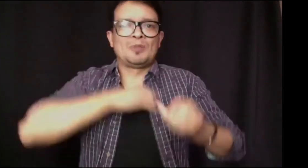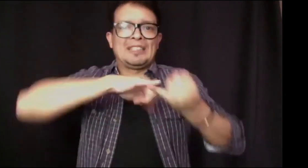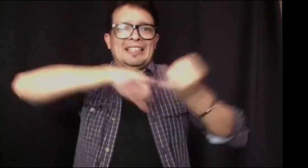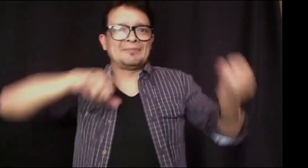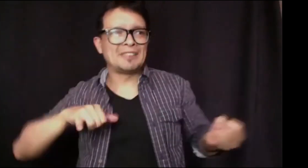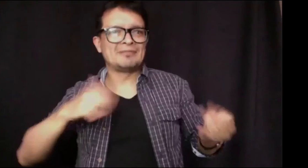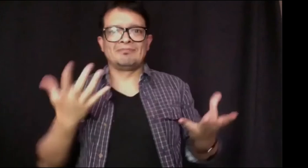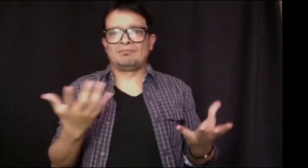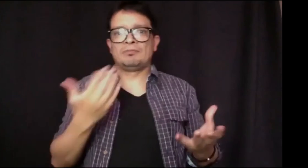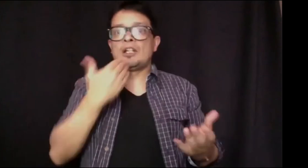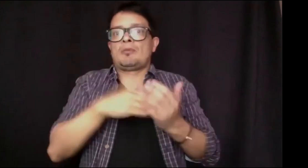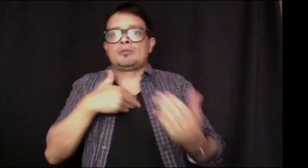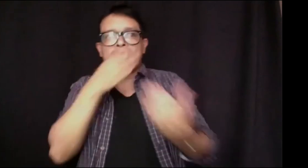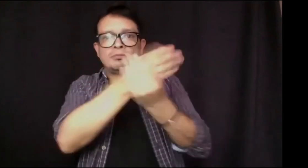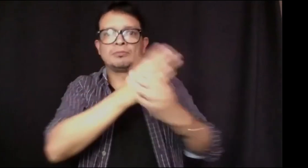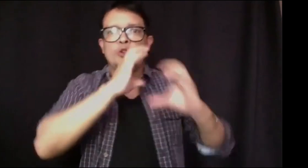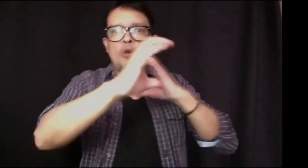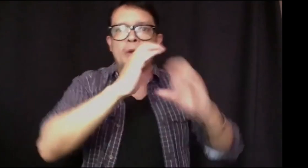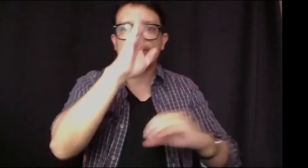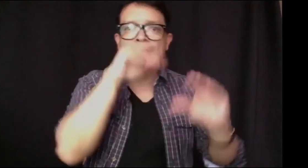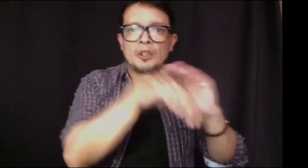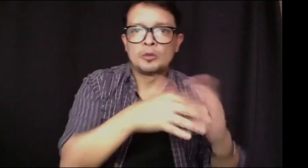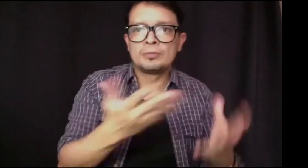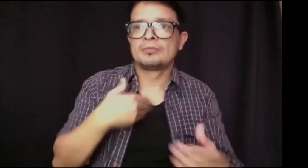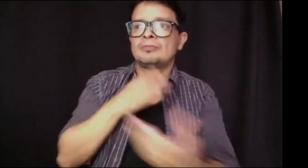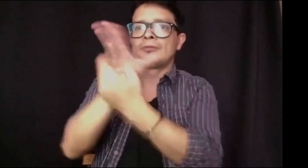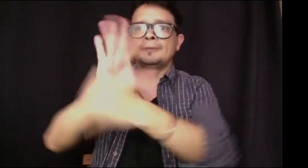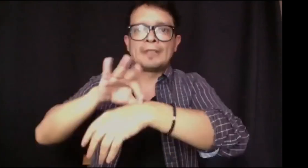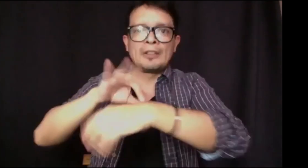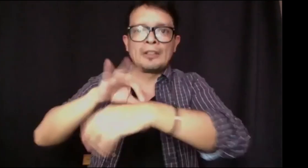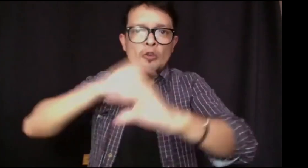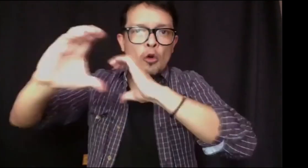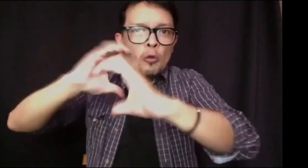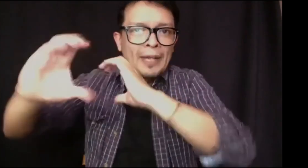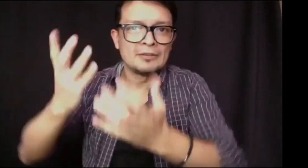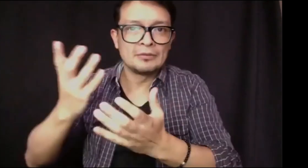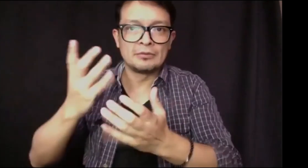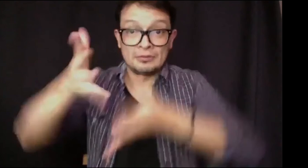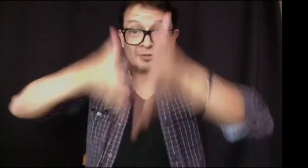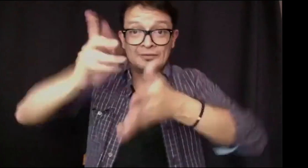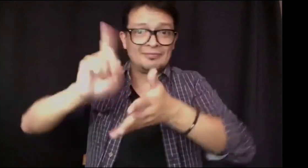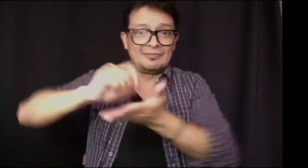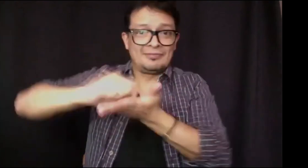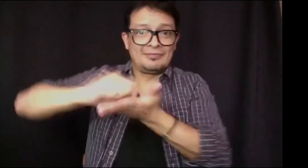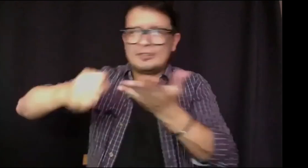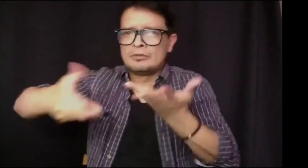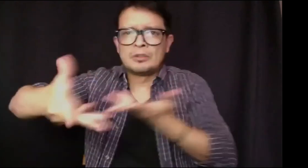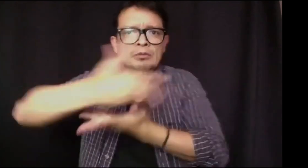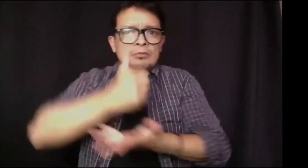En el proceso de trabajo empecé a sentir la necesidad de independizarme, de tener mis ahorros, de, bueno,